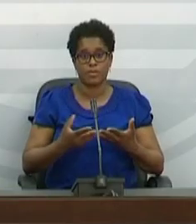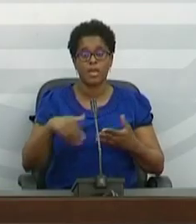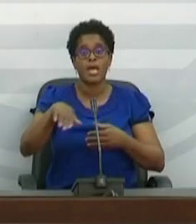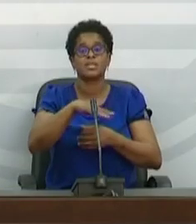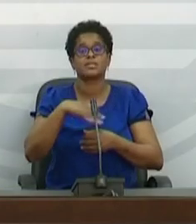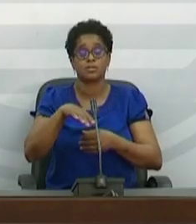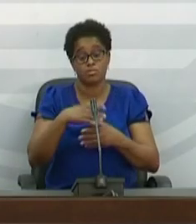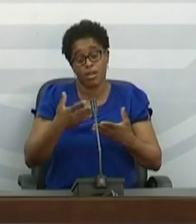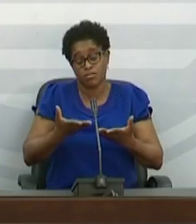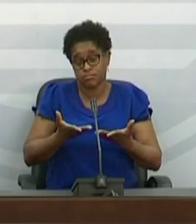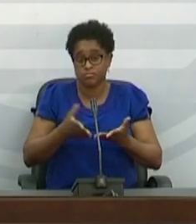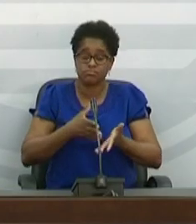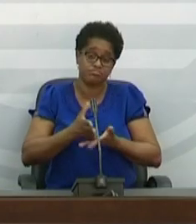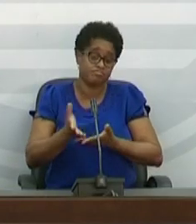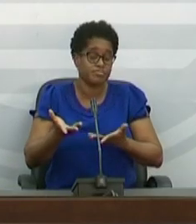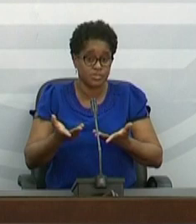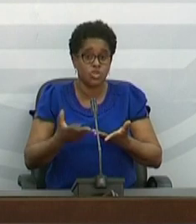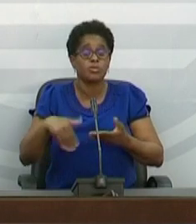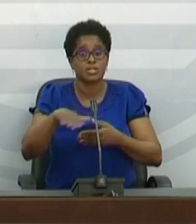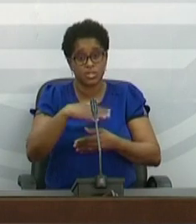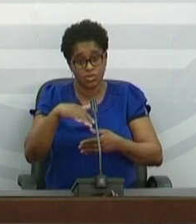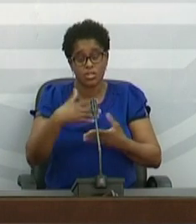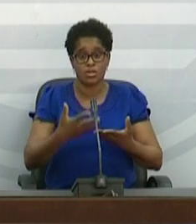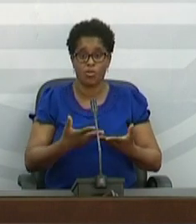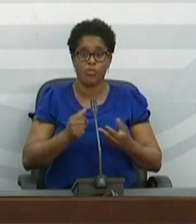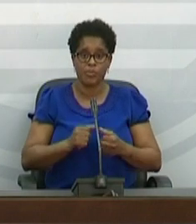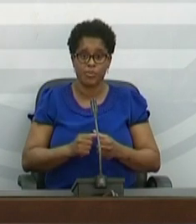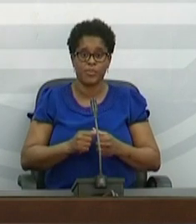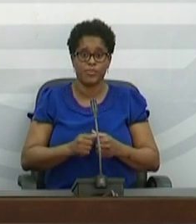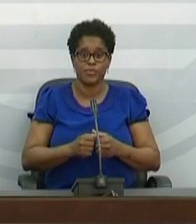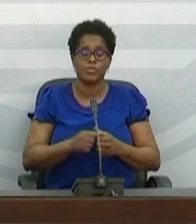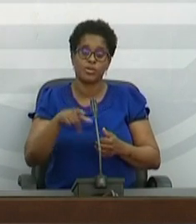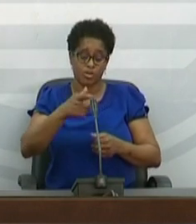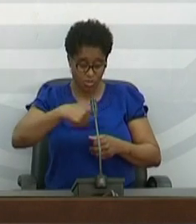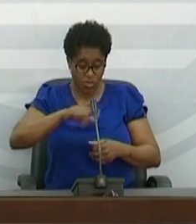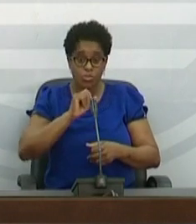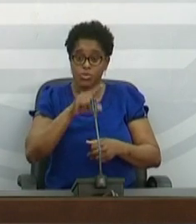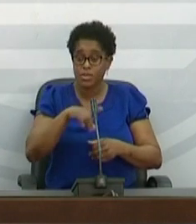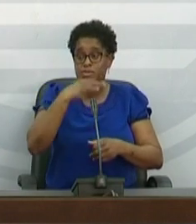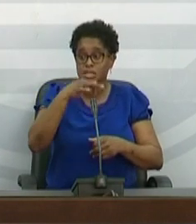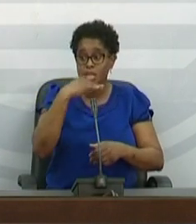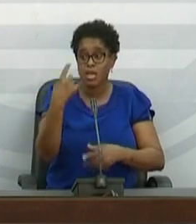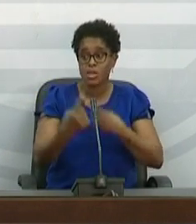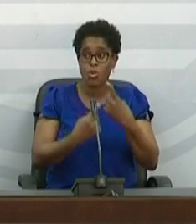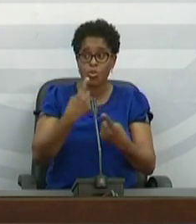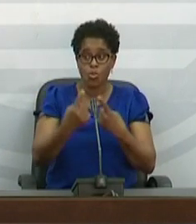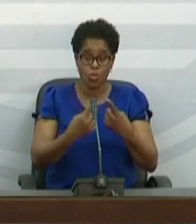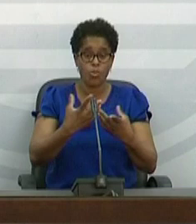A situação ainda é uma situação que podemos dizer de alguma